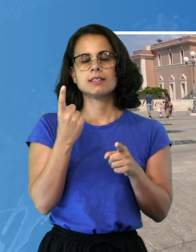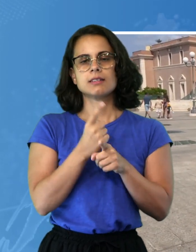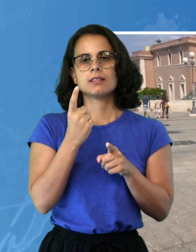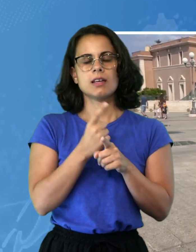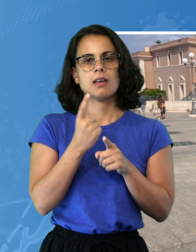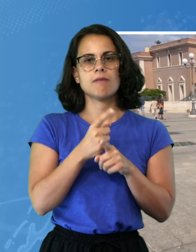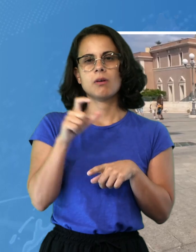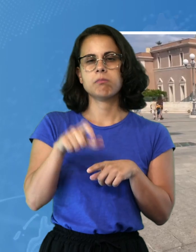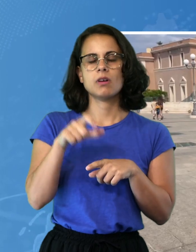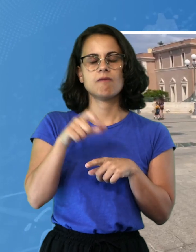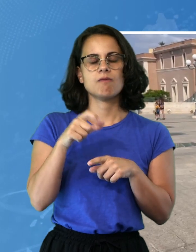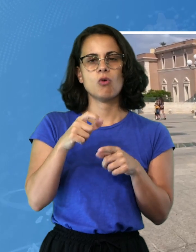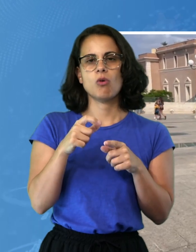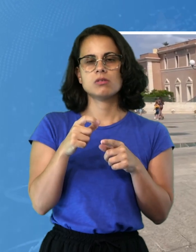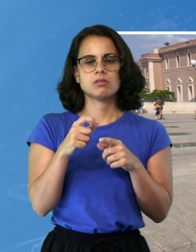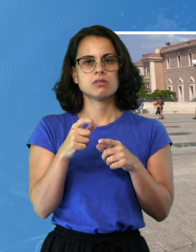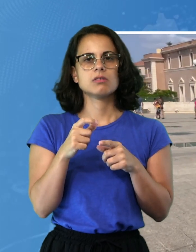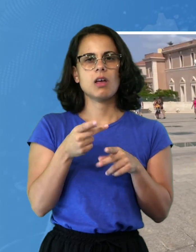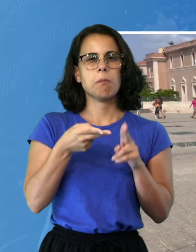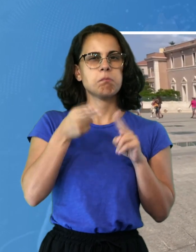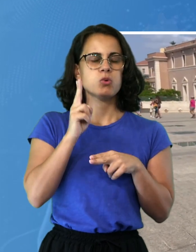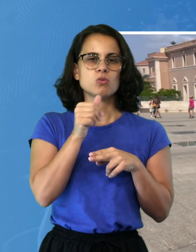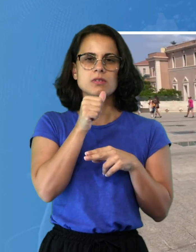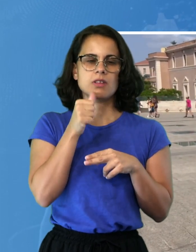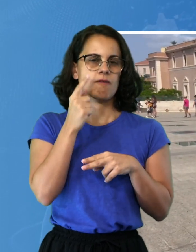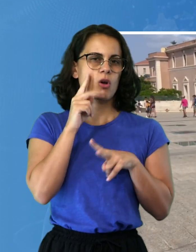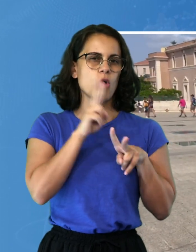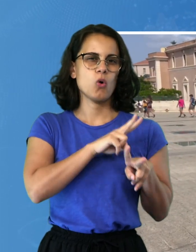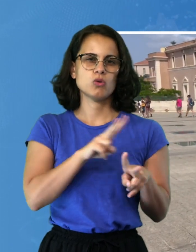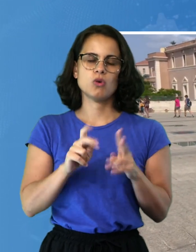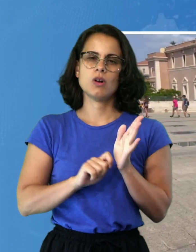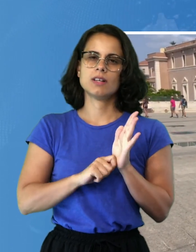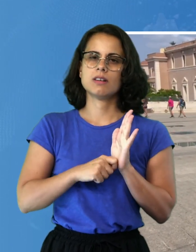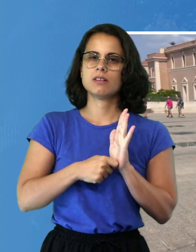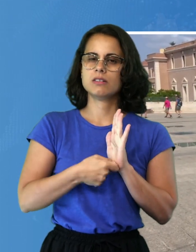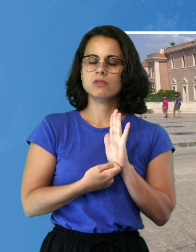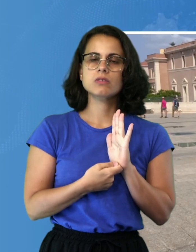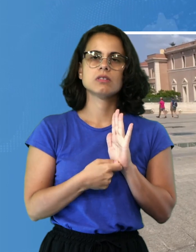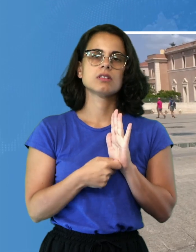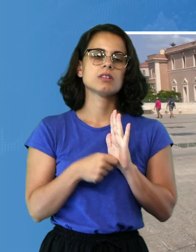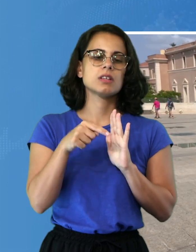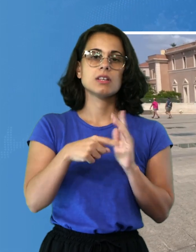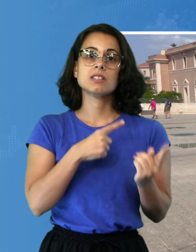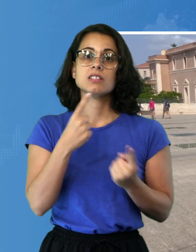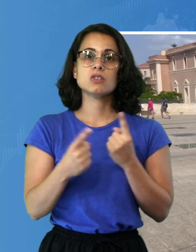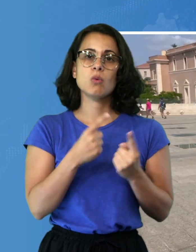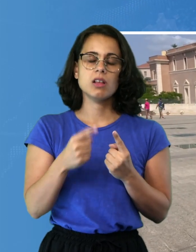sul territorio proprio per effettuare dei controlli capillari, perché questo non deve consentire di